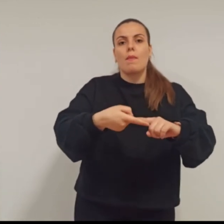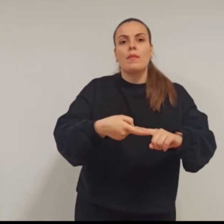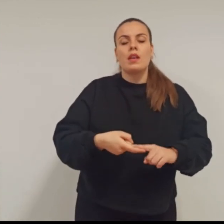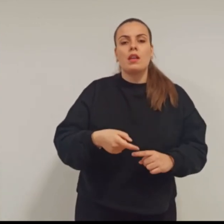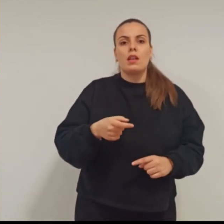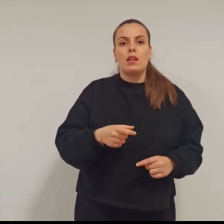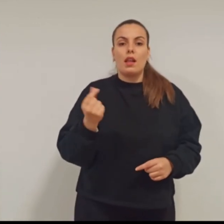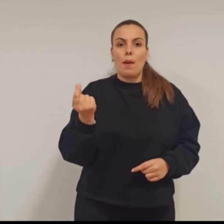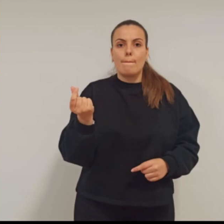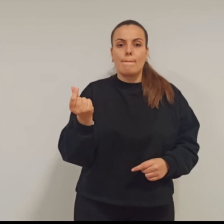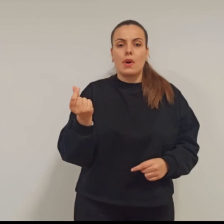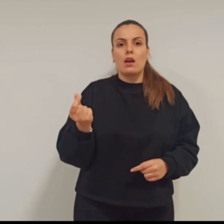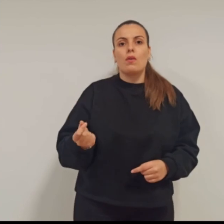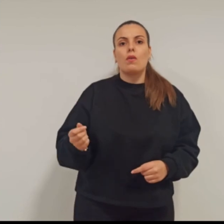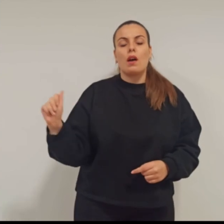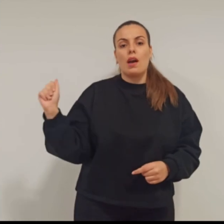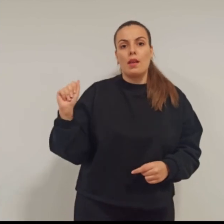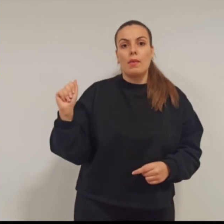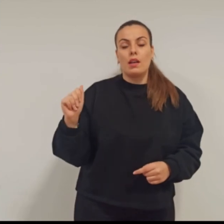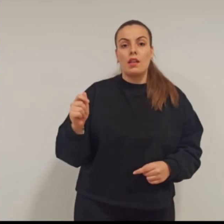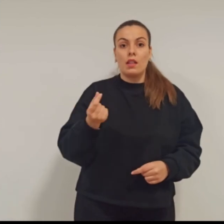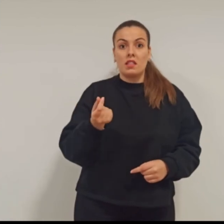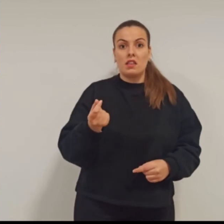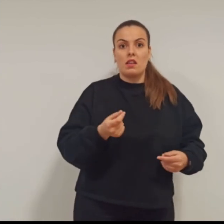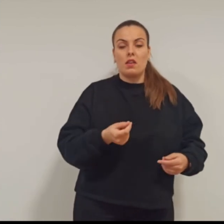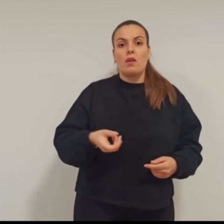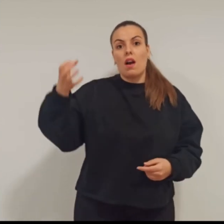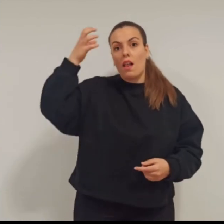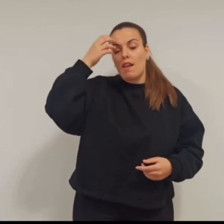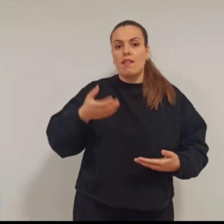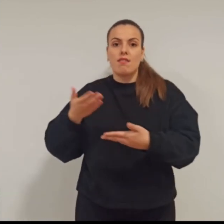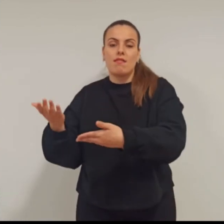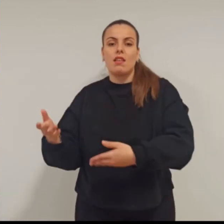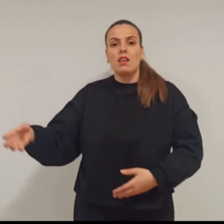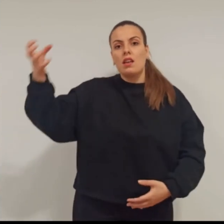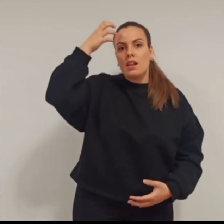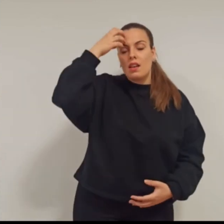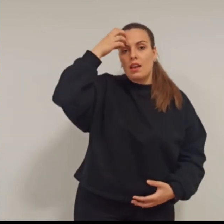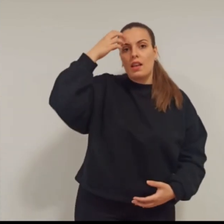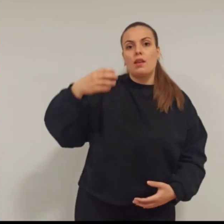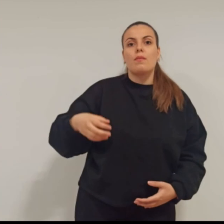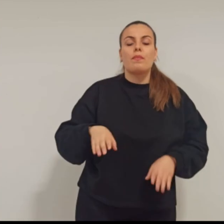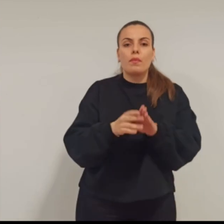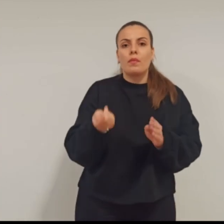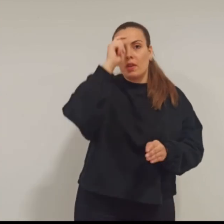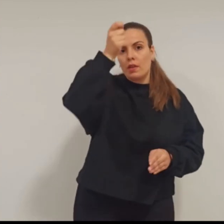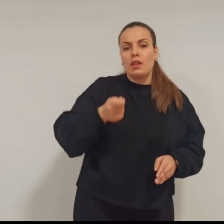Alemán, Dinero al Rey, Dar. Rey, Minas, y Zona, Orden, Nombre,